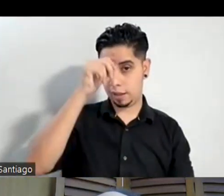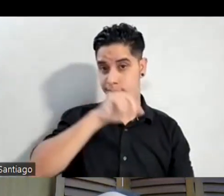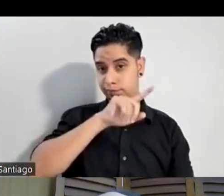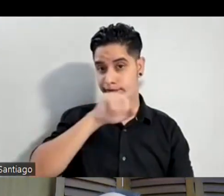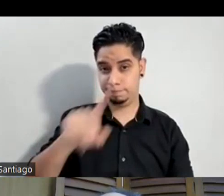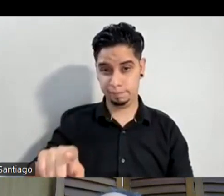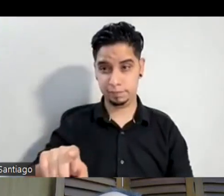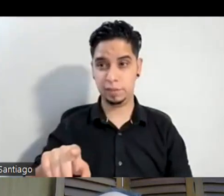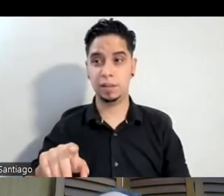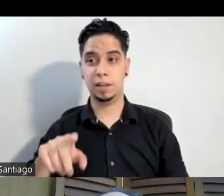comitiva de la familia